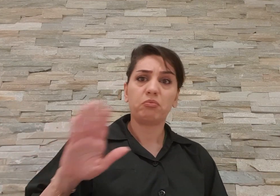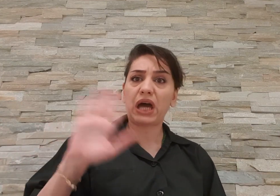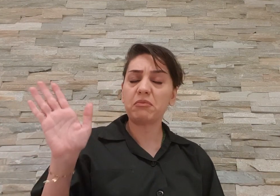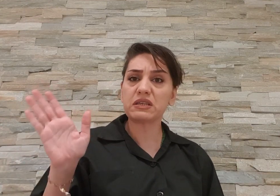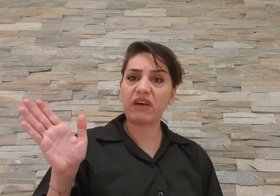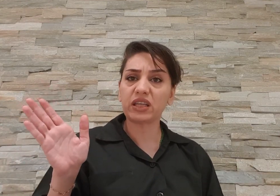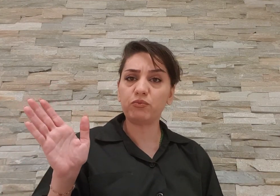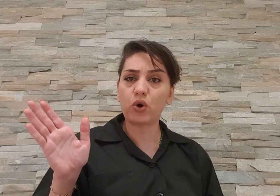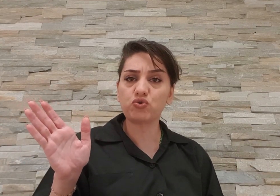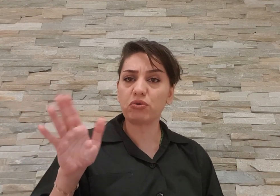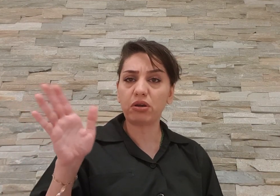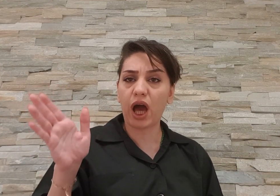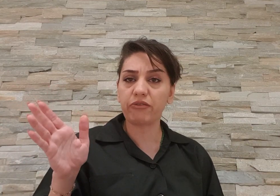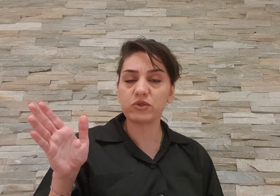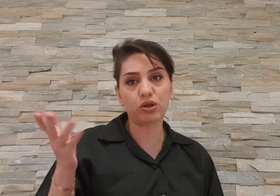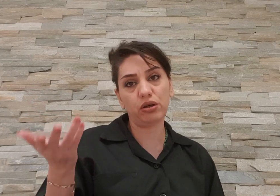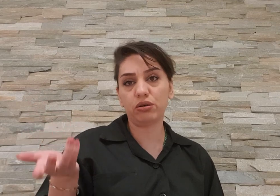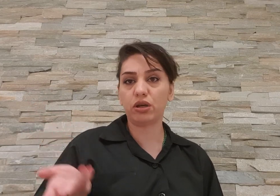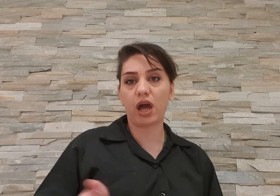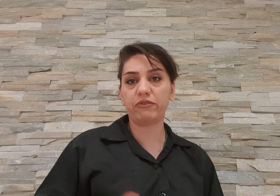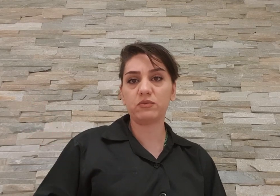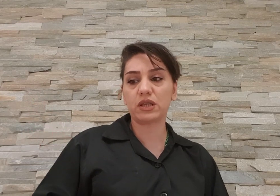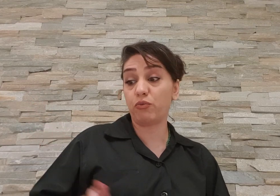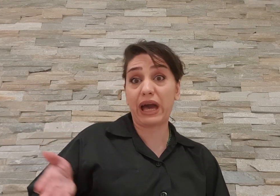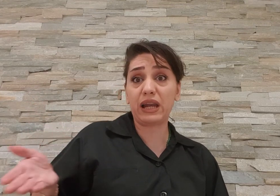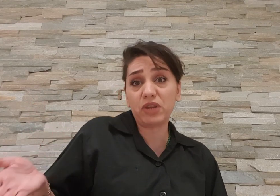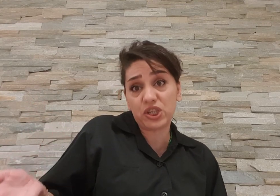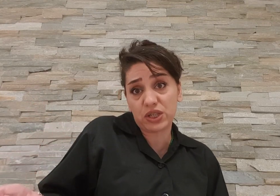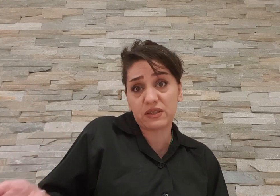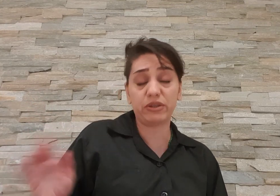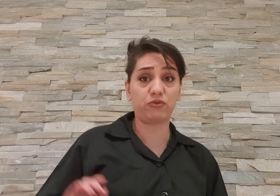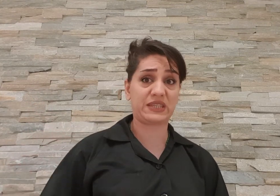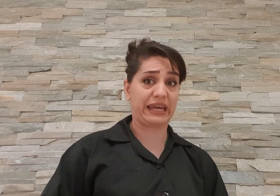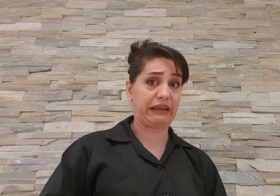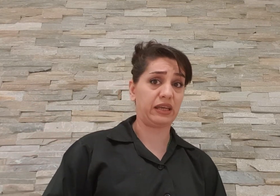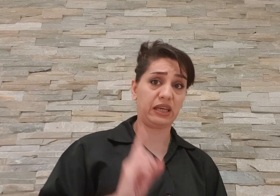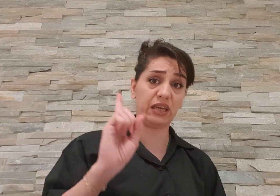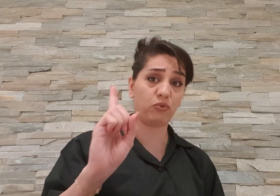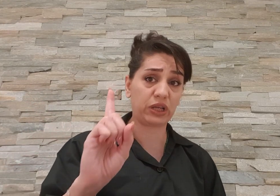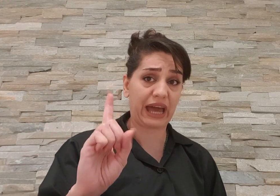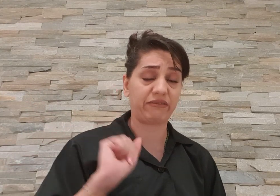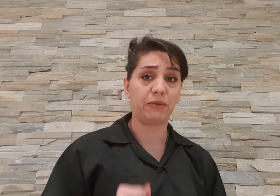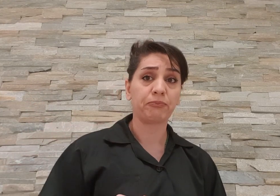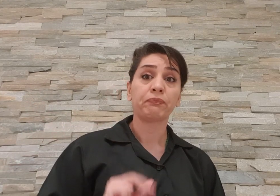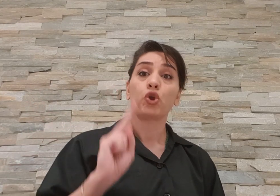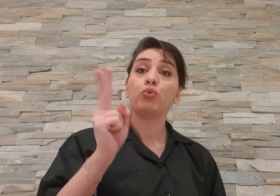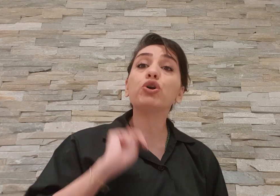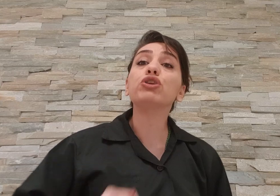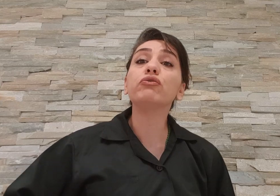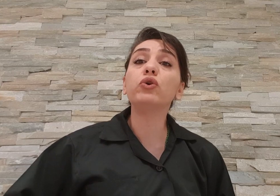بعد هم وقتی این بازجروه اینا حرف میزدن که اینو تو که حرف نمیزدن اون بقلم نشسته بودن رو سندنی این مورد اول مورد دوم